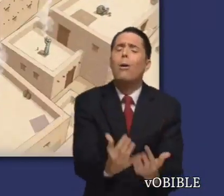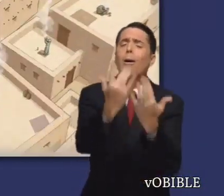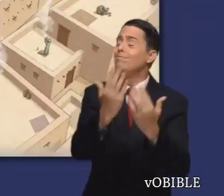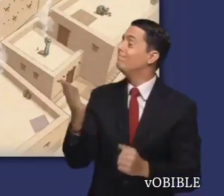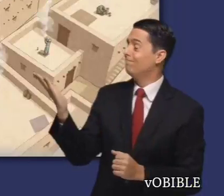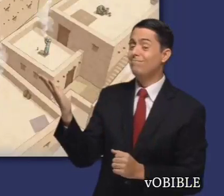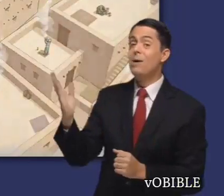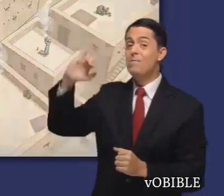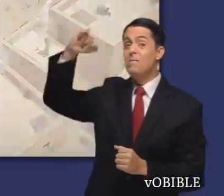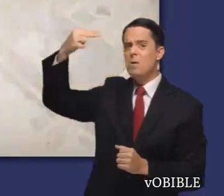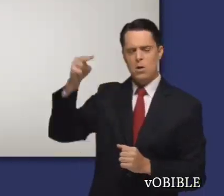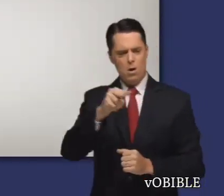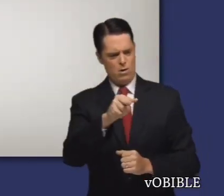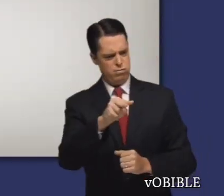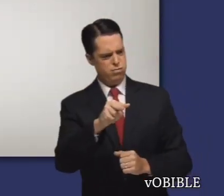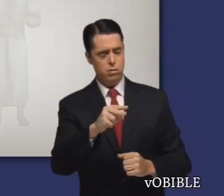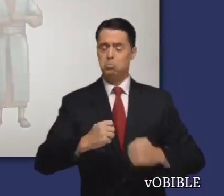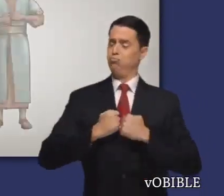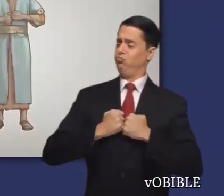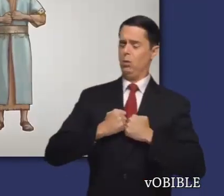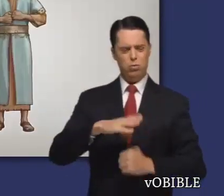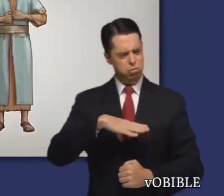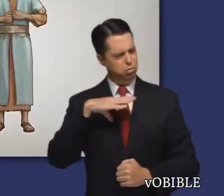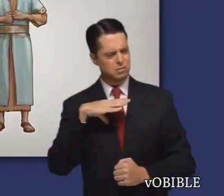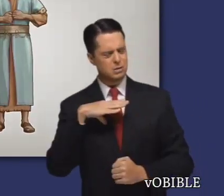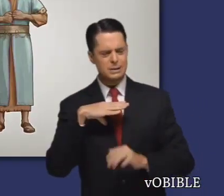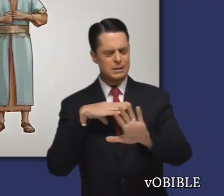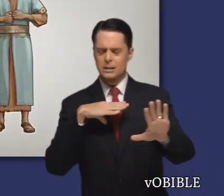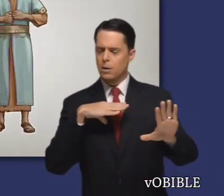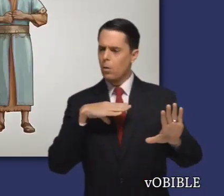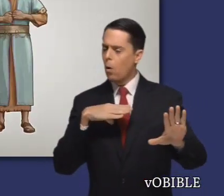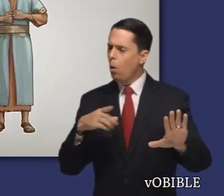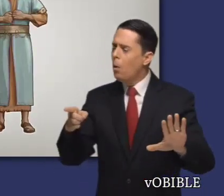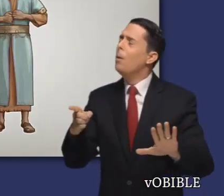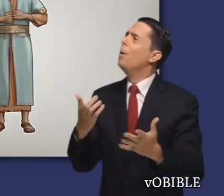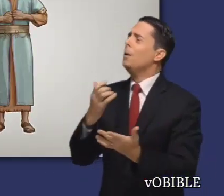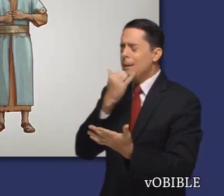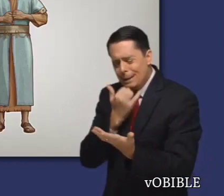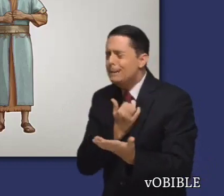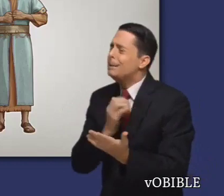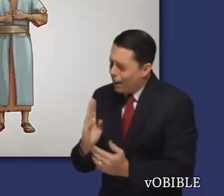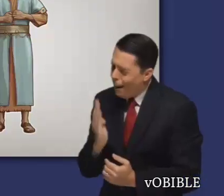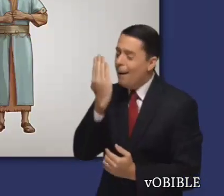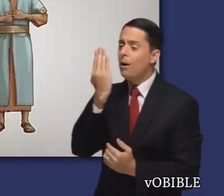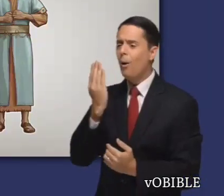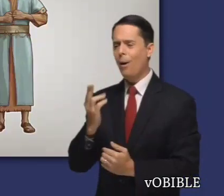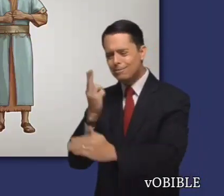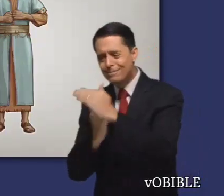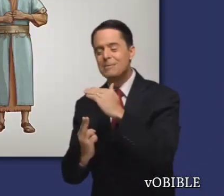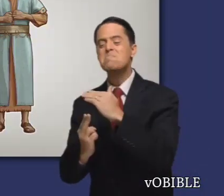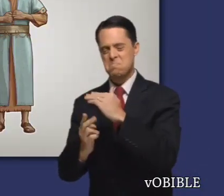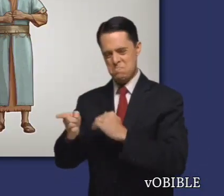advertencias. Jehová promete eliminar a los orgullosos y da esperanza y un motivo de alegría